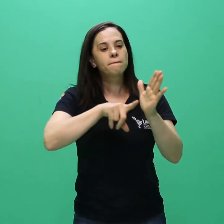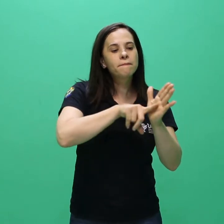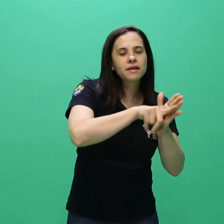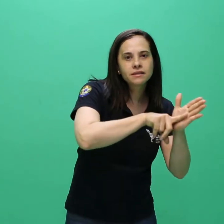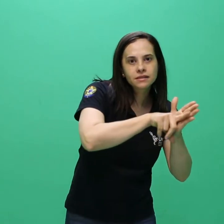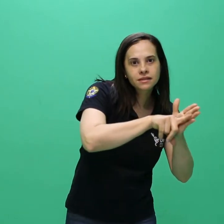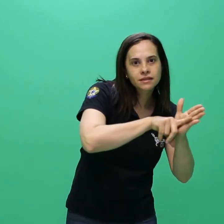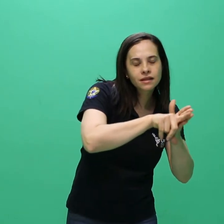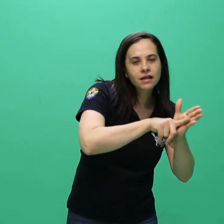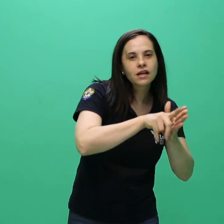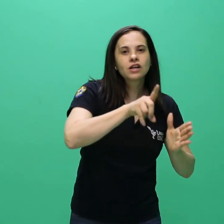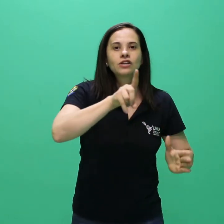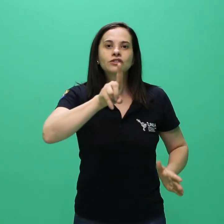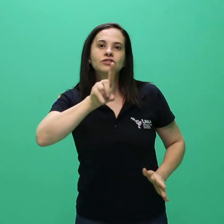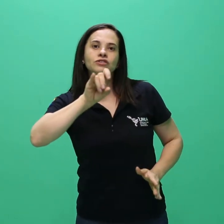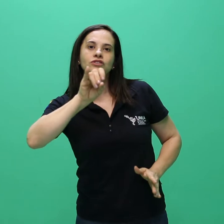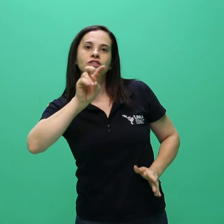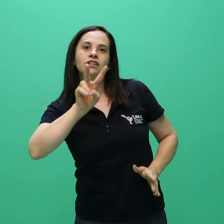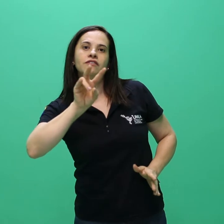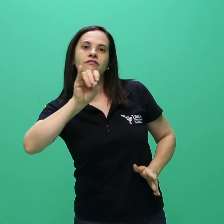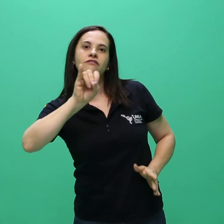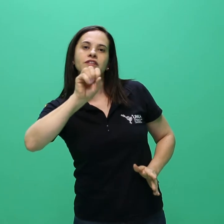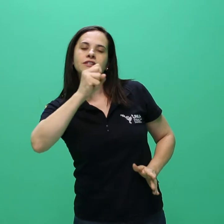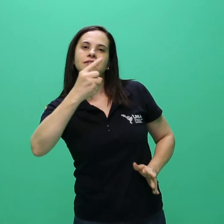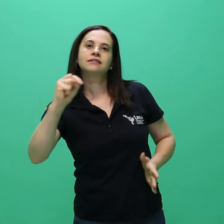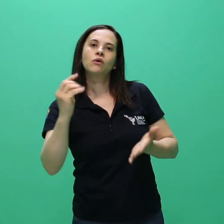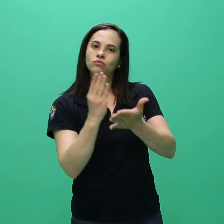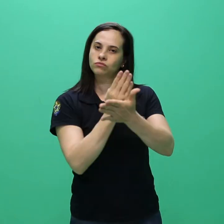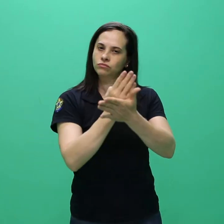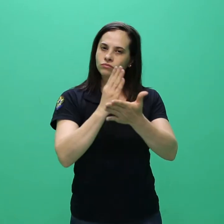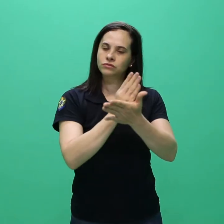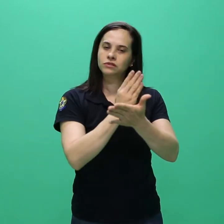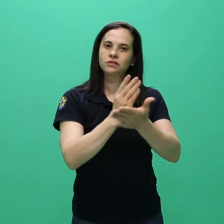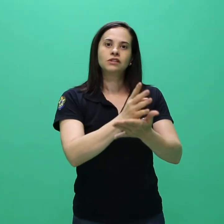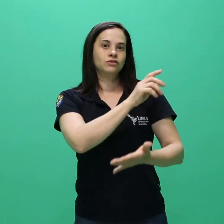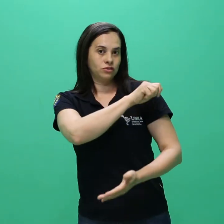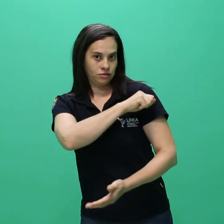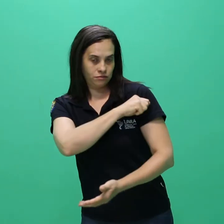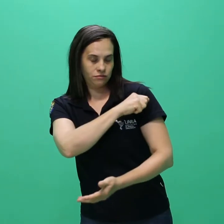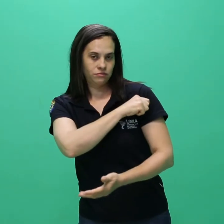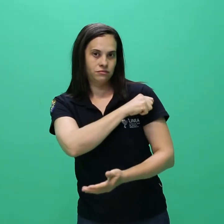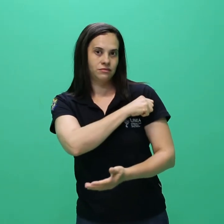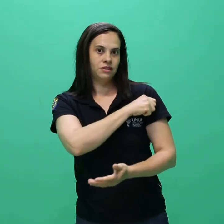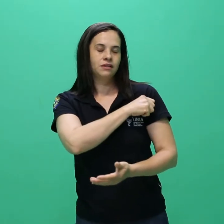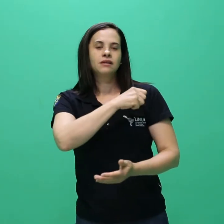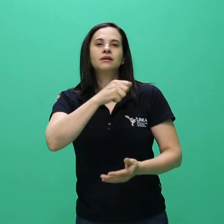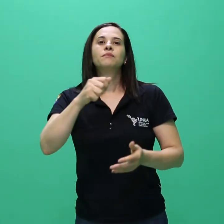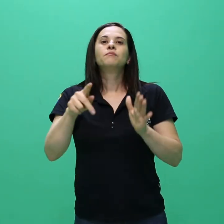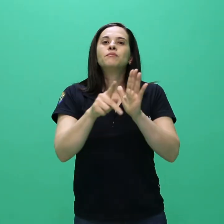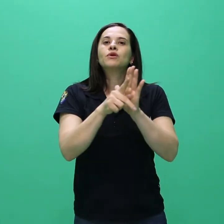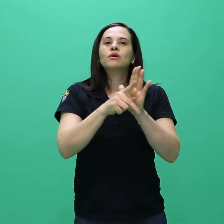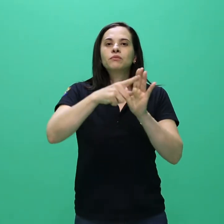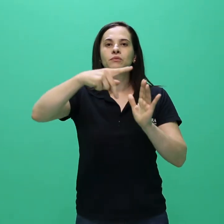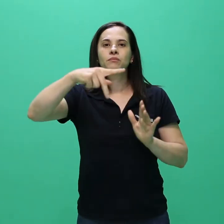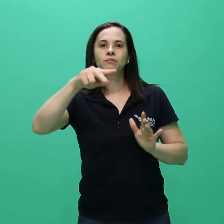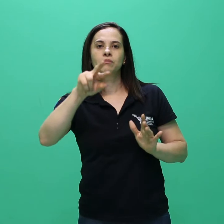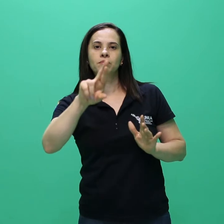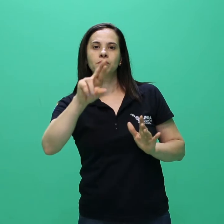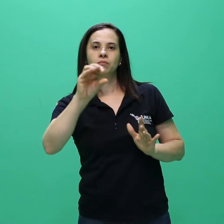Prograde, por meio do endereço eletrônico selecão.alunos